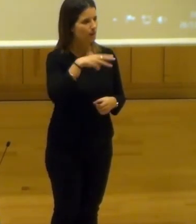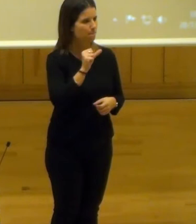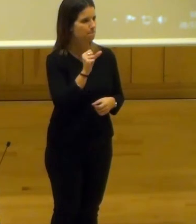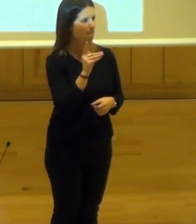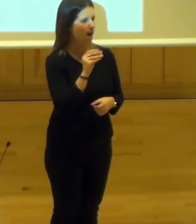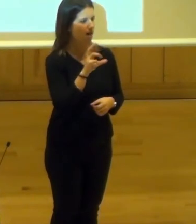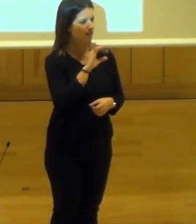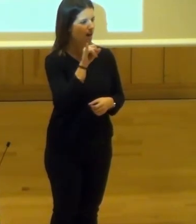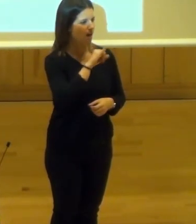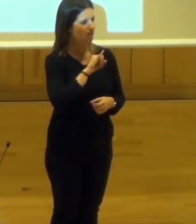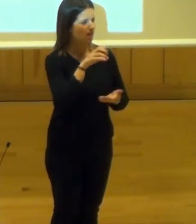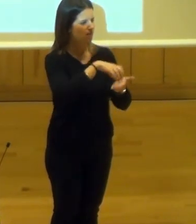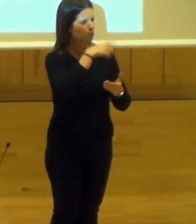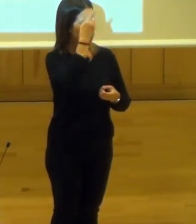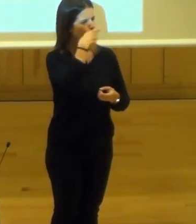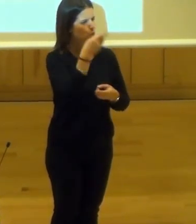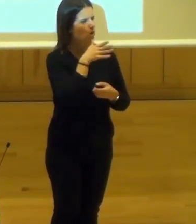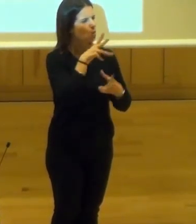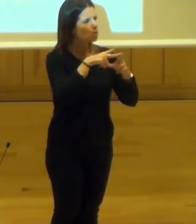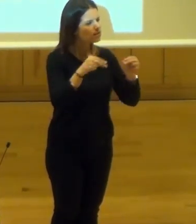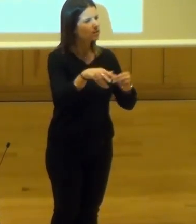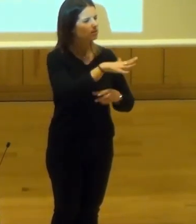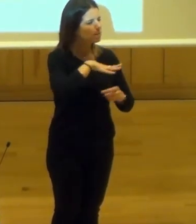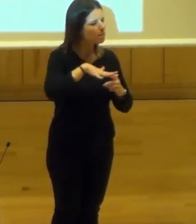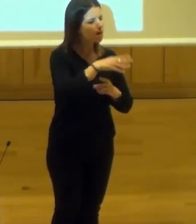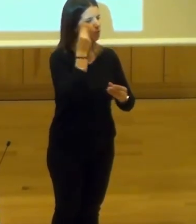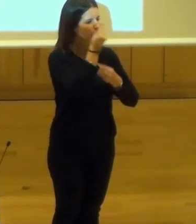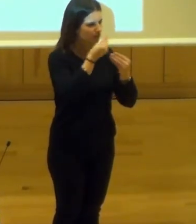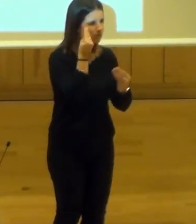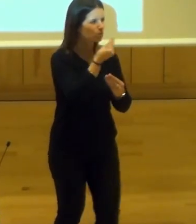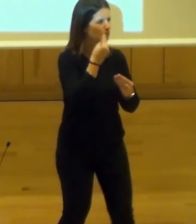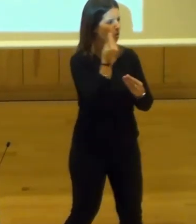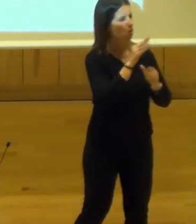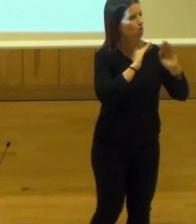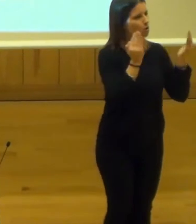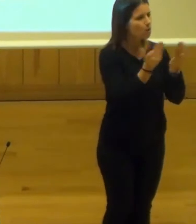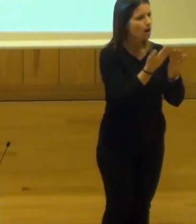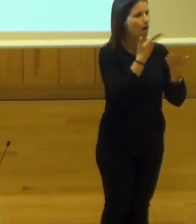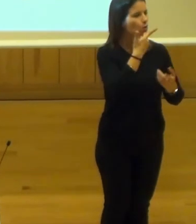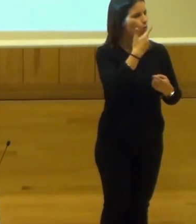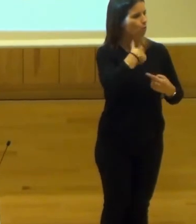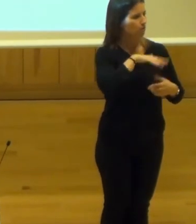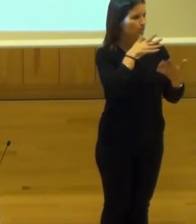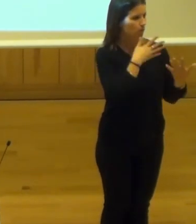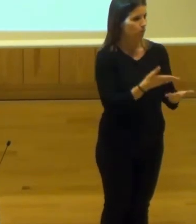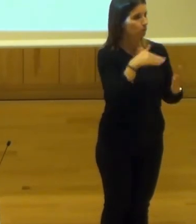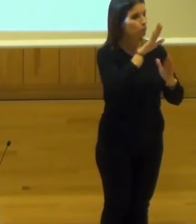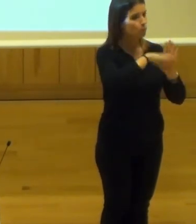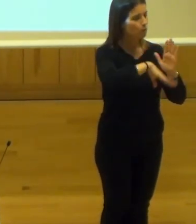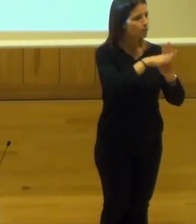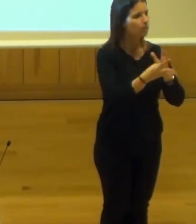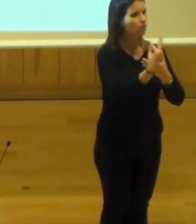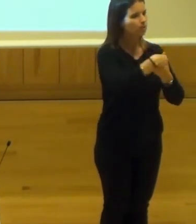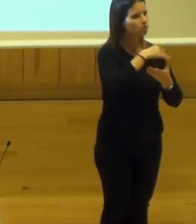de Cultura Contemporánea de la Universidad de Granada, es un espacio de reflexión global en torno a la creación y el conocimiento actual. En su programación,